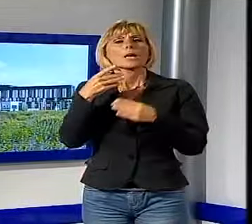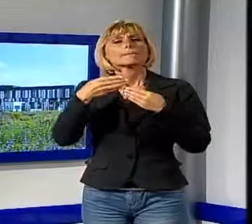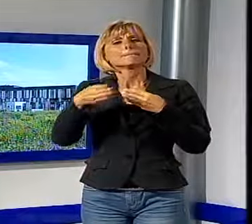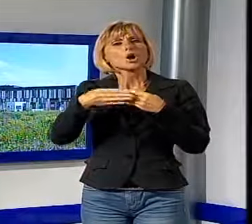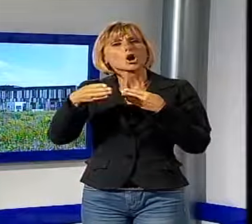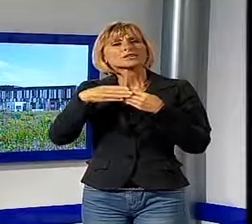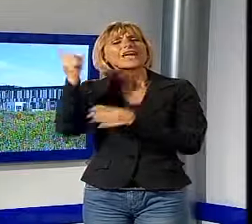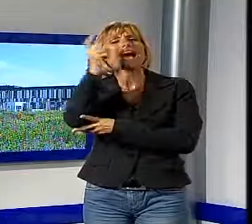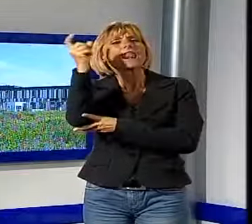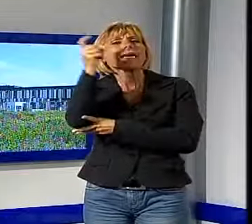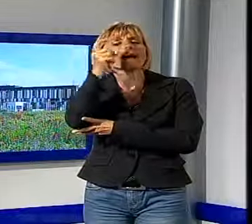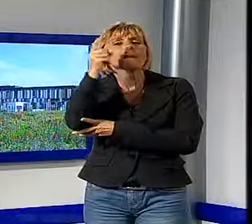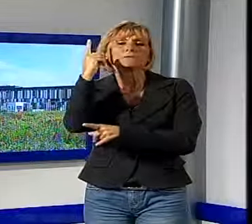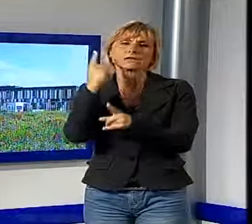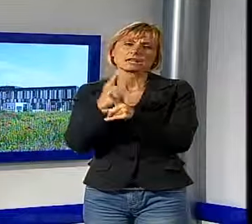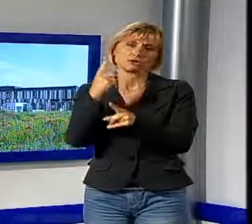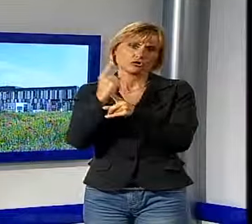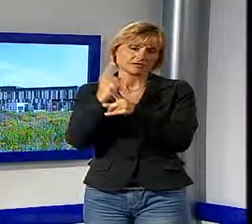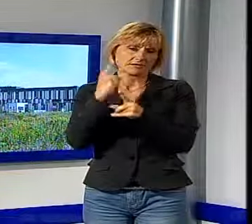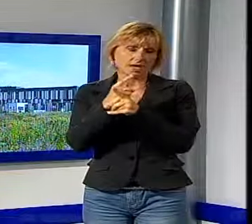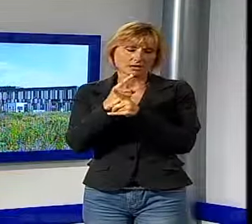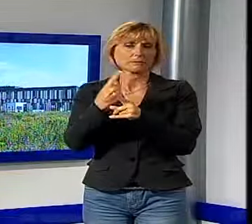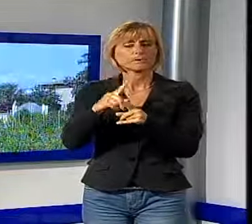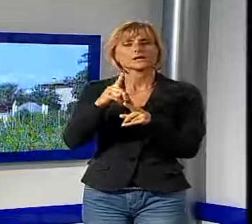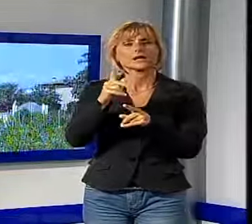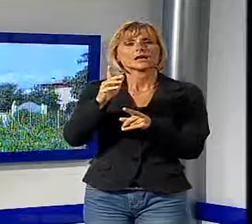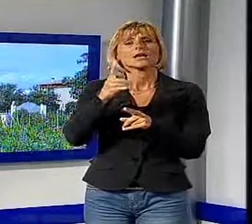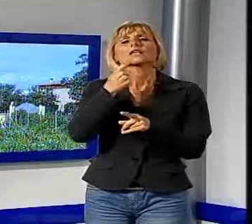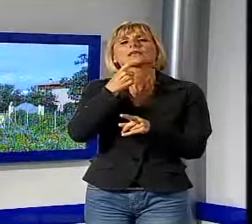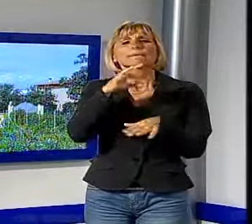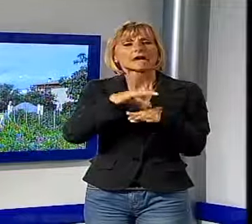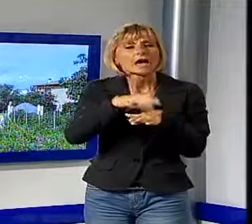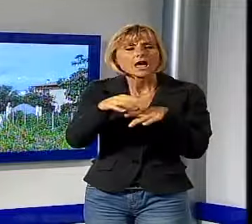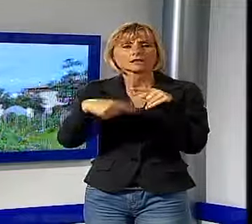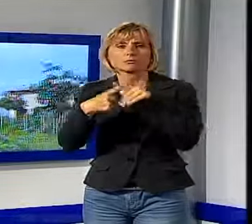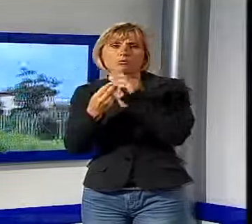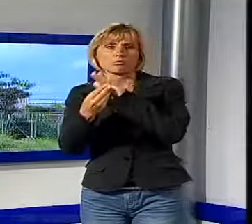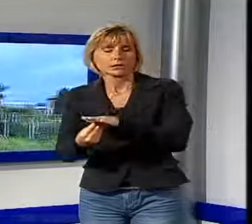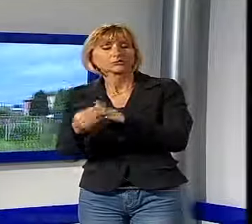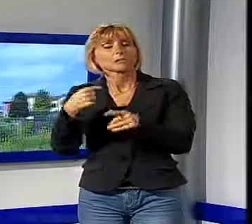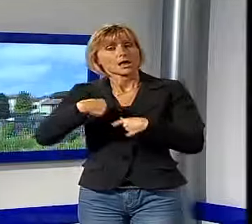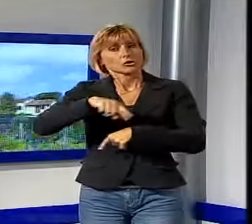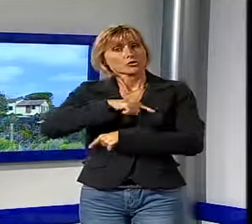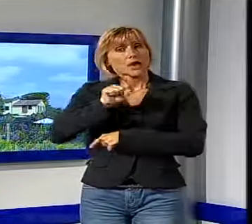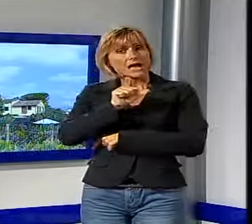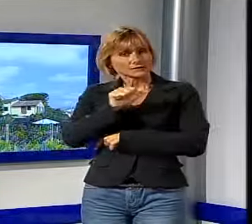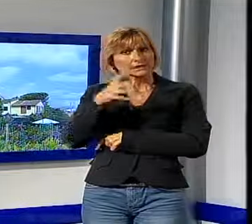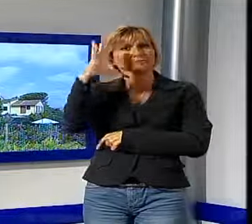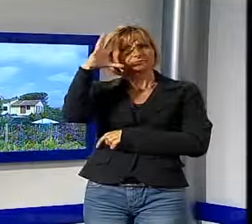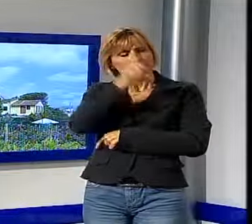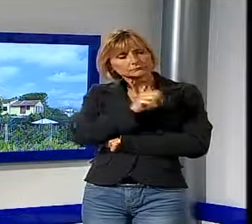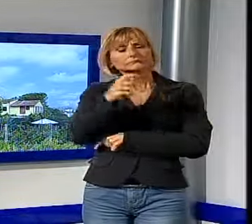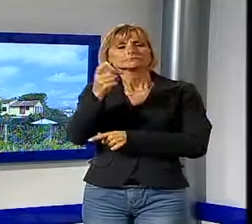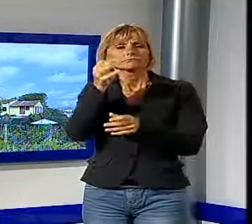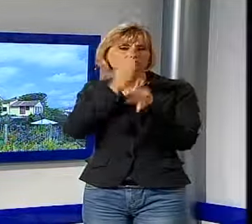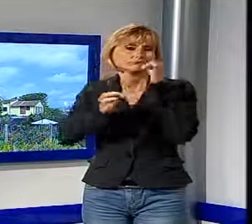necessità per la sicurezza di utenti e operatori, spiega l'azienda. Comprendiamo comunque le osservazioni dei residenti e per